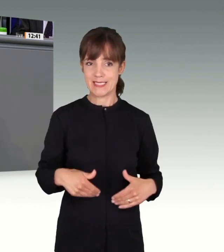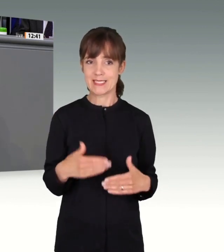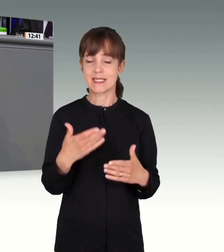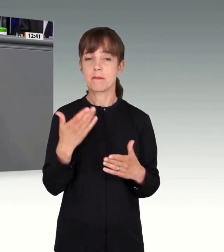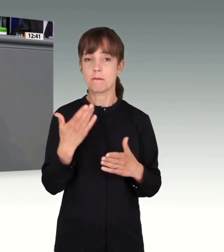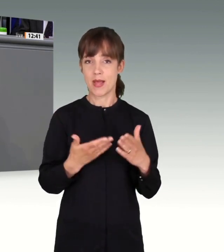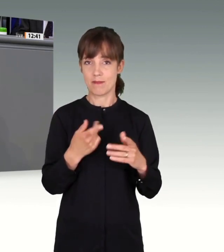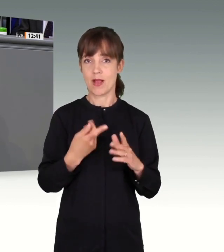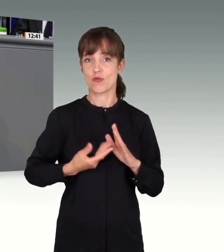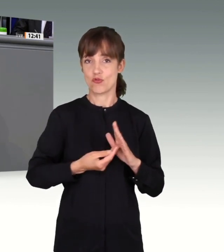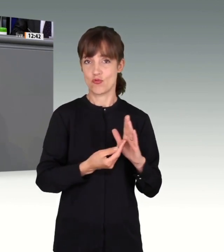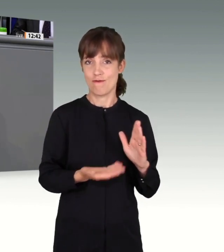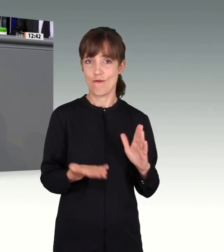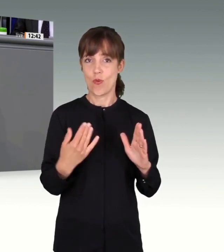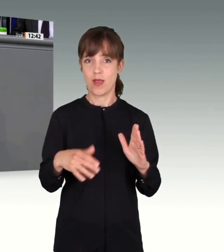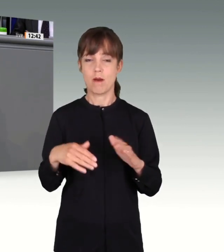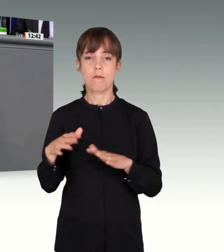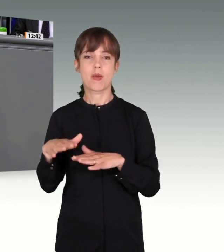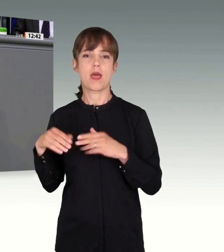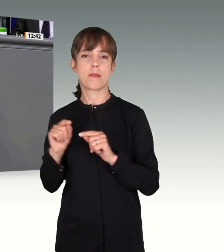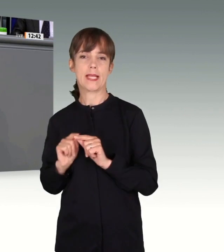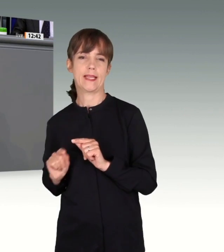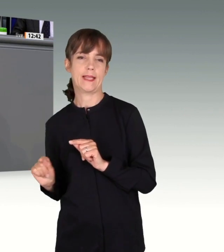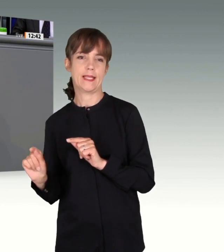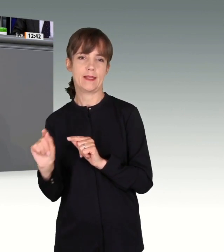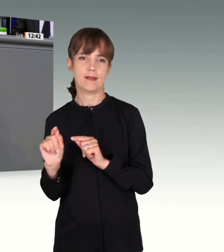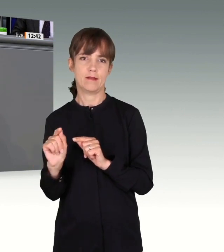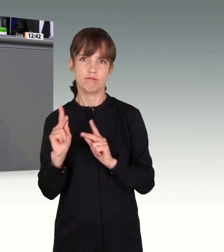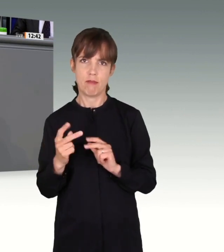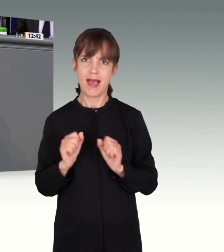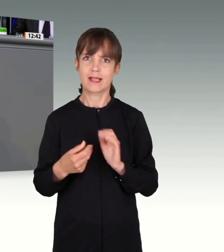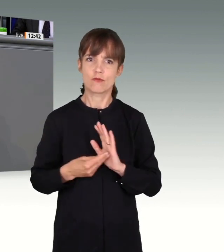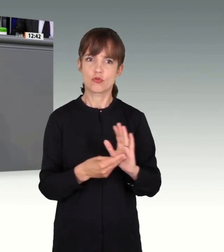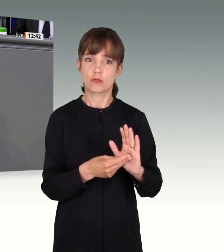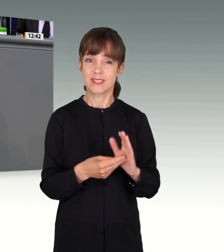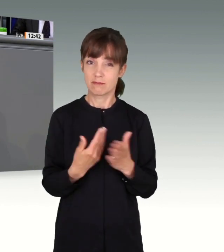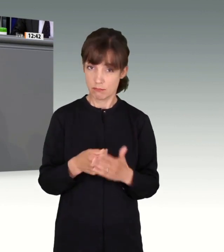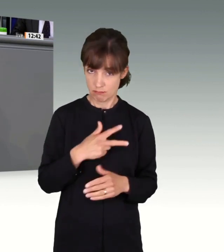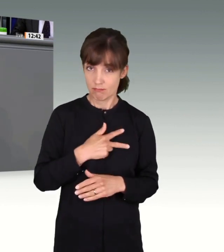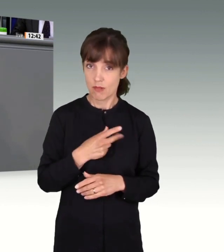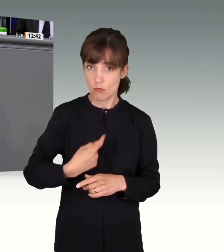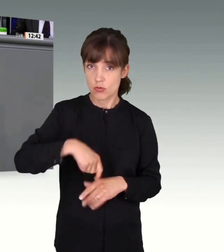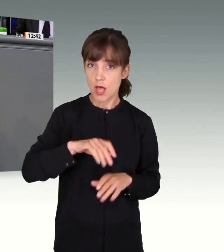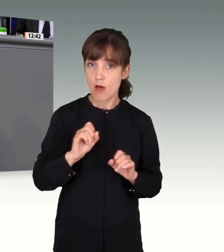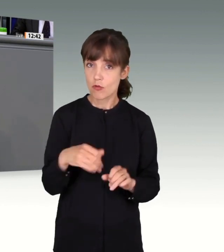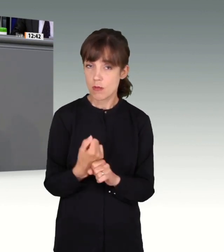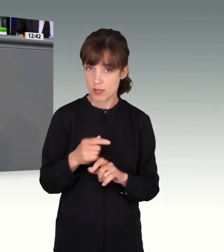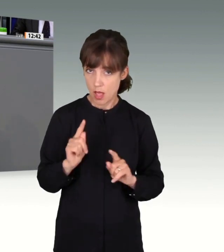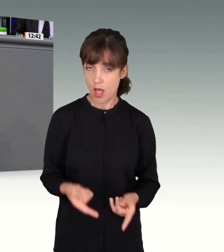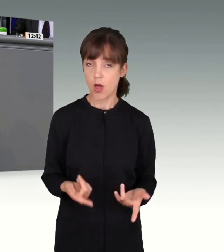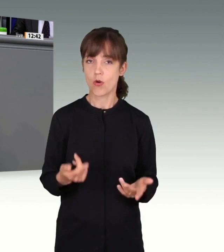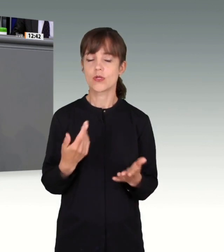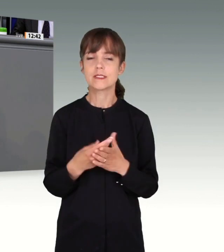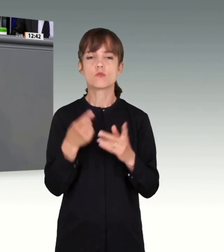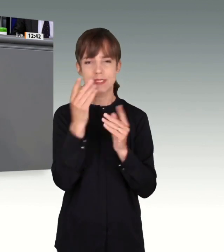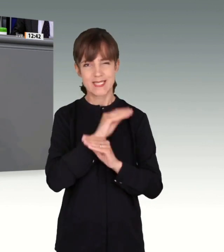von Teilen des Parlaments aktiv unterstützt. Das war auch Realität in unserer Aufklärungsarbeit. Ich muss manchmal sagen, und das geht